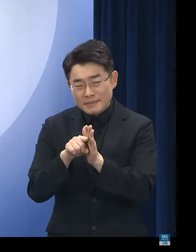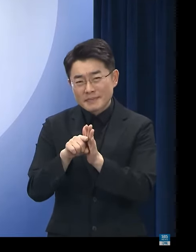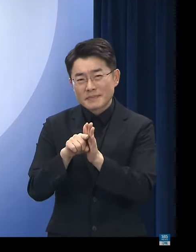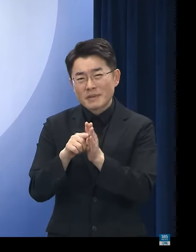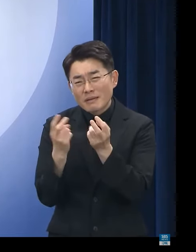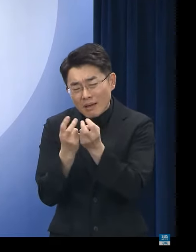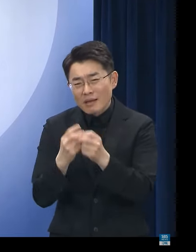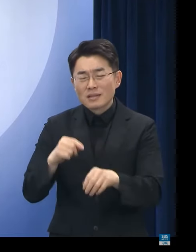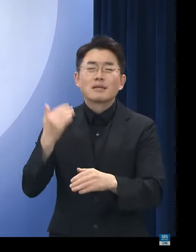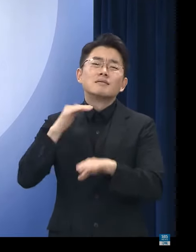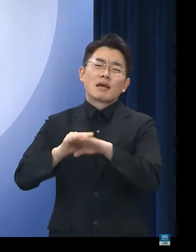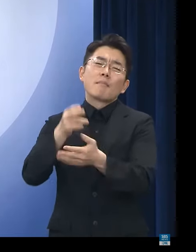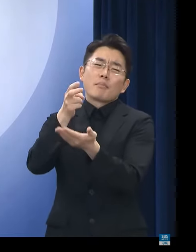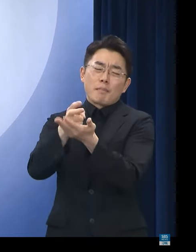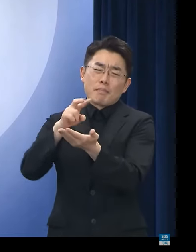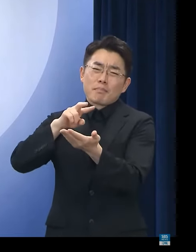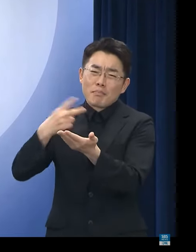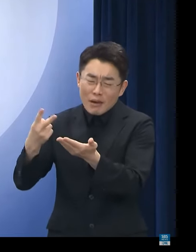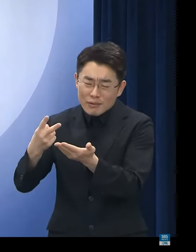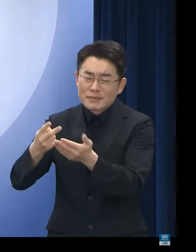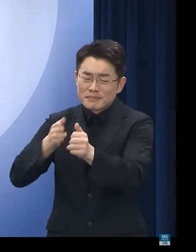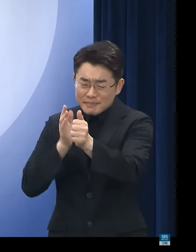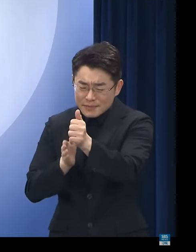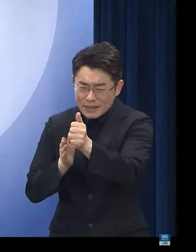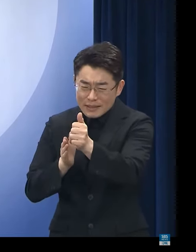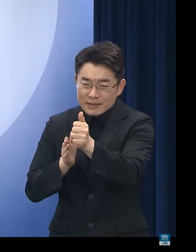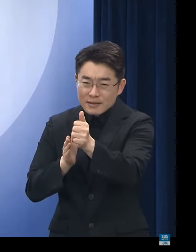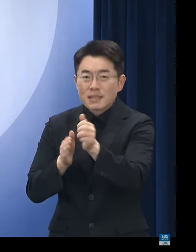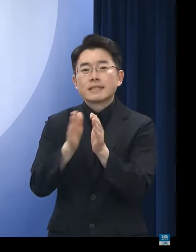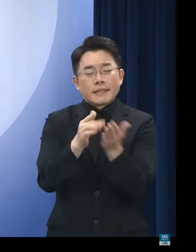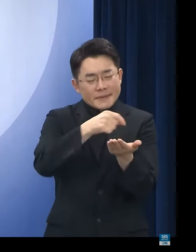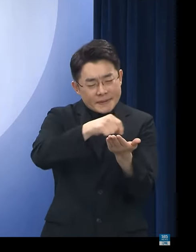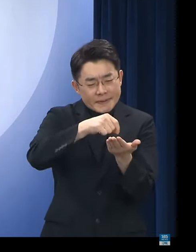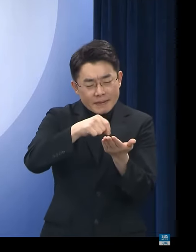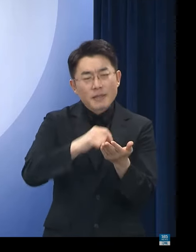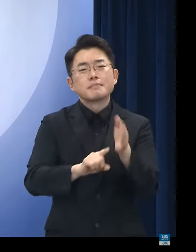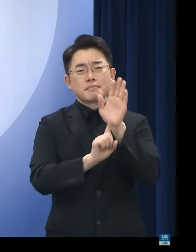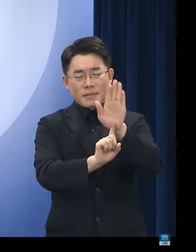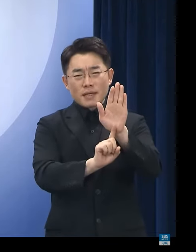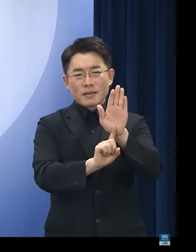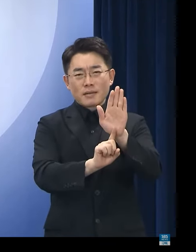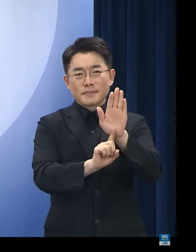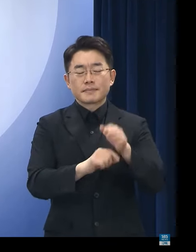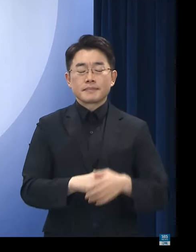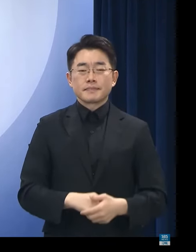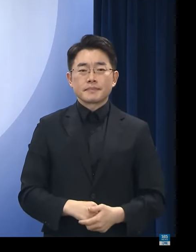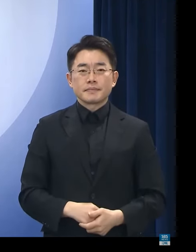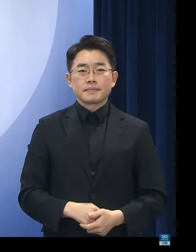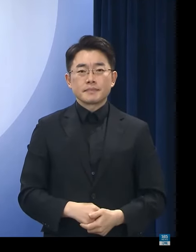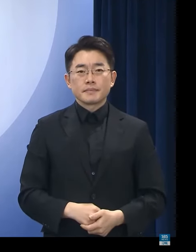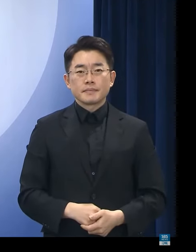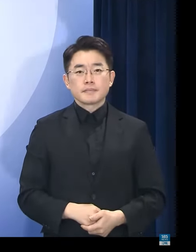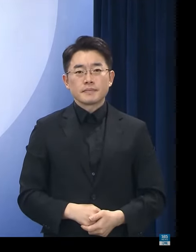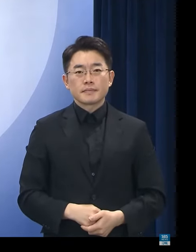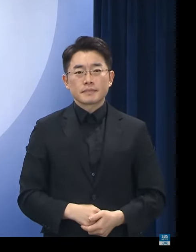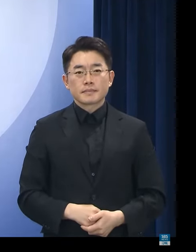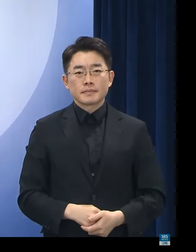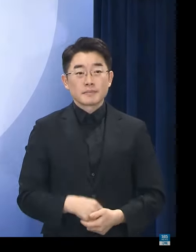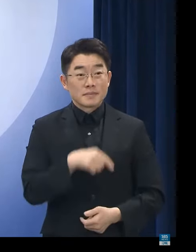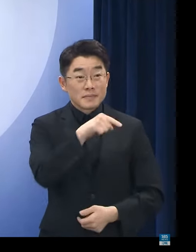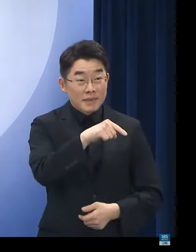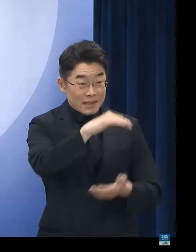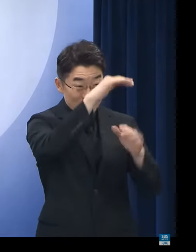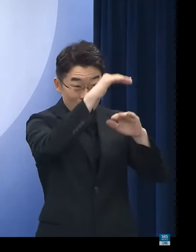전세법을 개정하는데 이 책이 아주 작은 목소리를 낼 수 있다면 그것만으로 충분히 만족할 것이다 라고 말씀하셨습니다. 그